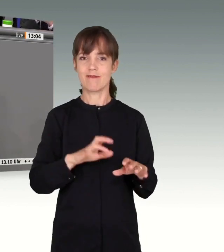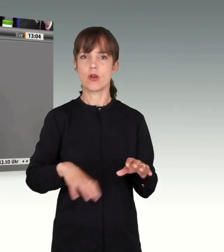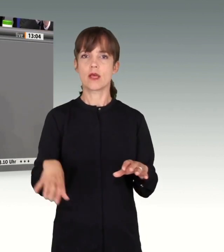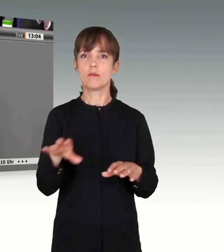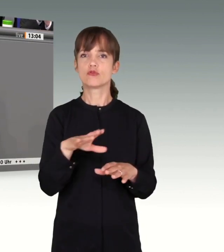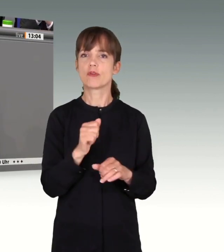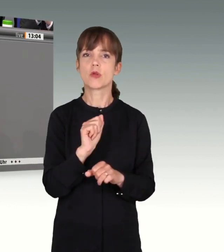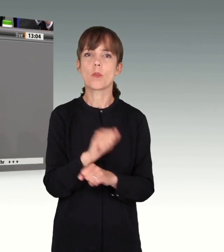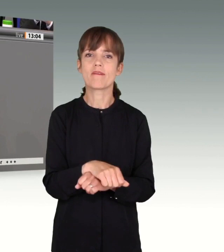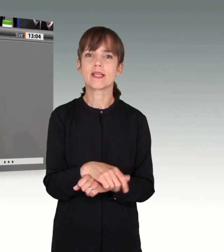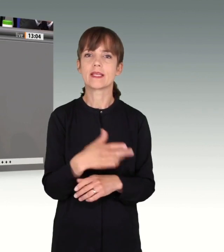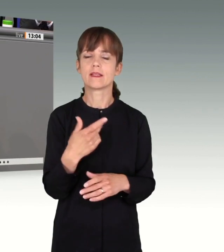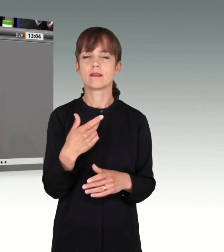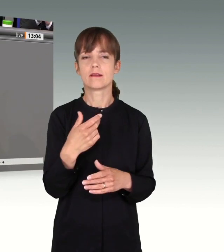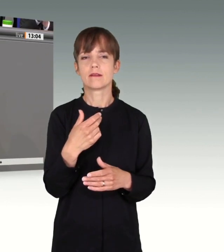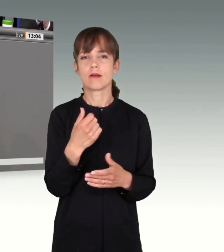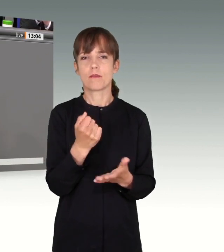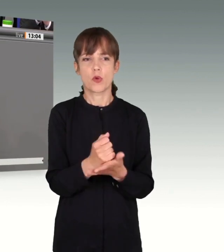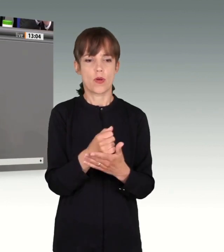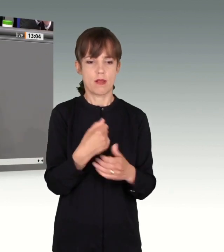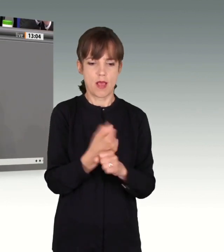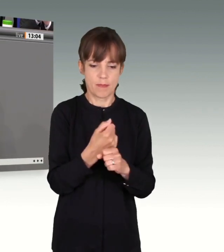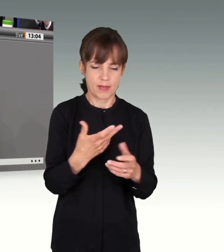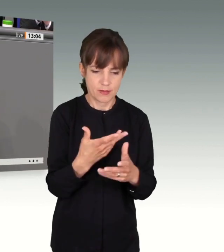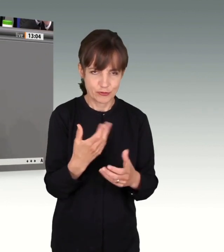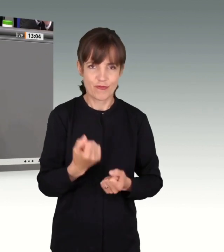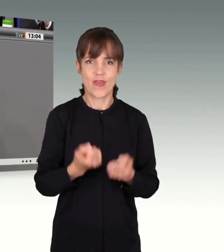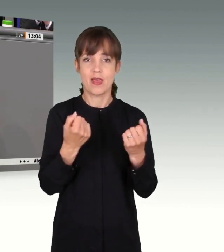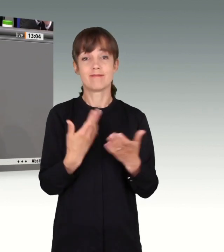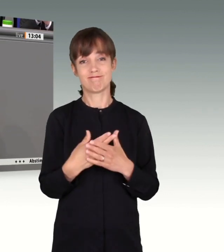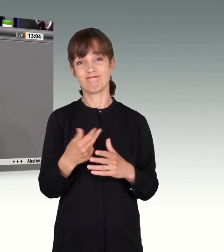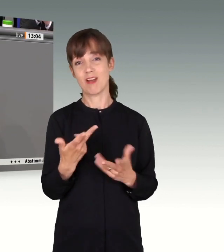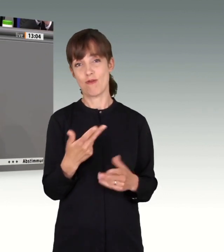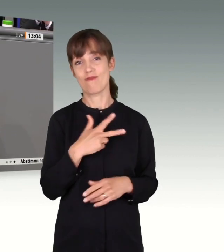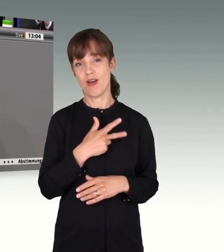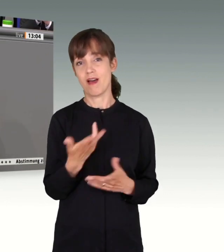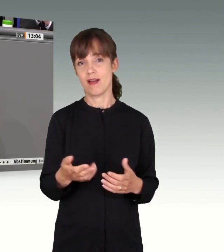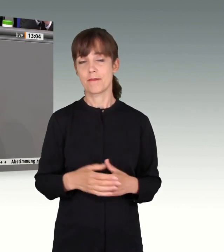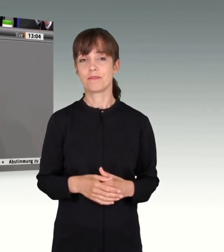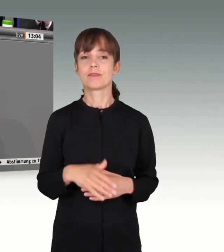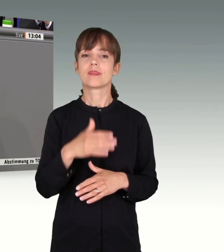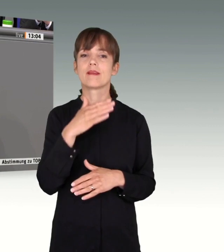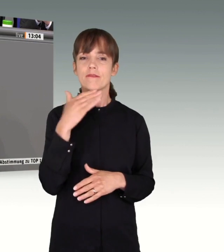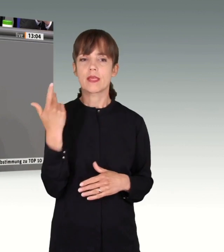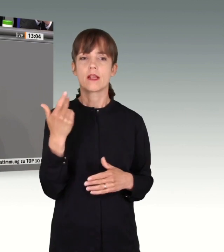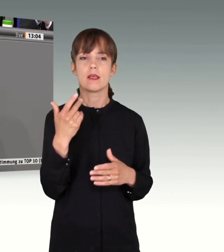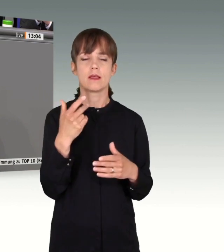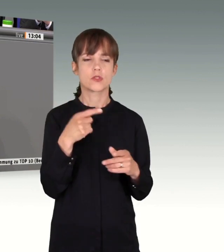Föderalismus nicht überwinden. Auch das gehört zur Wahrheit. Viele Enden haben wir zusammengebunden.